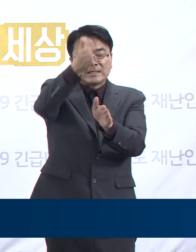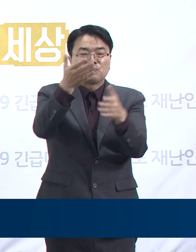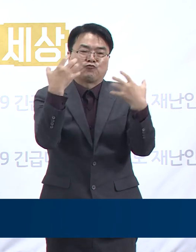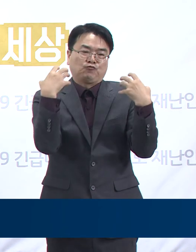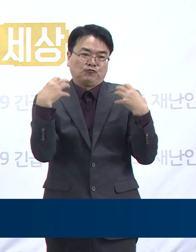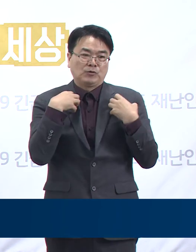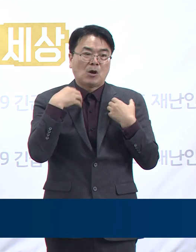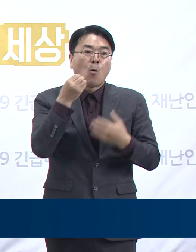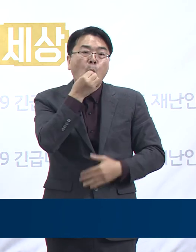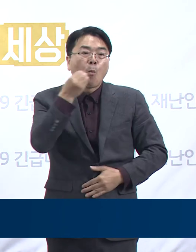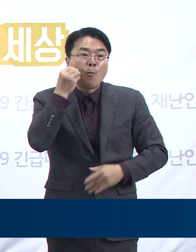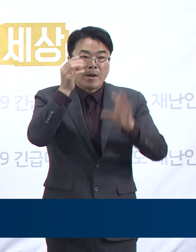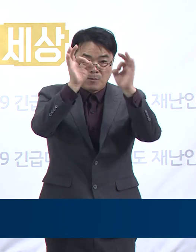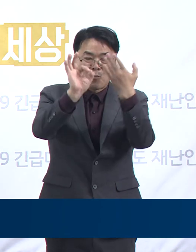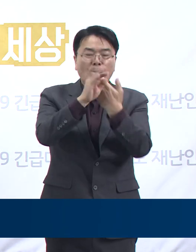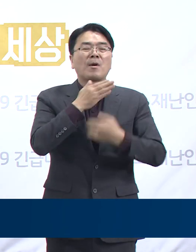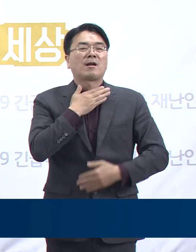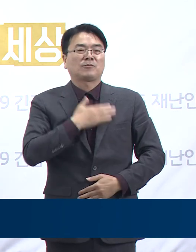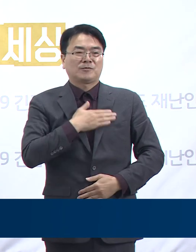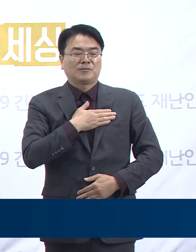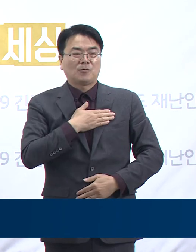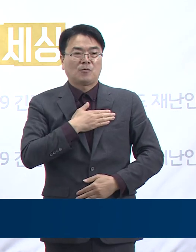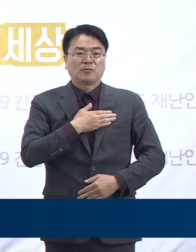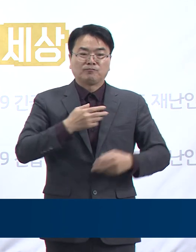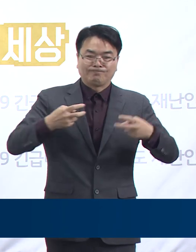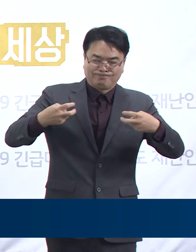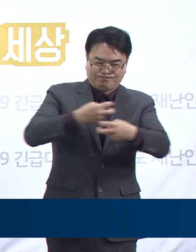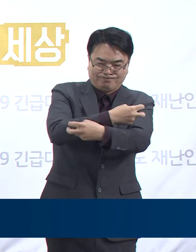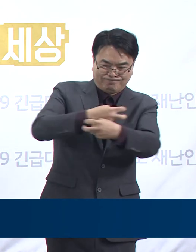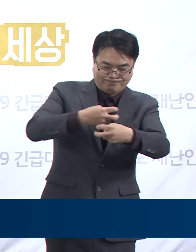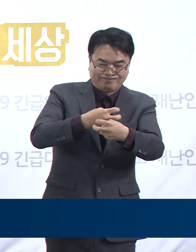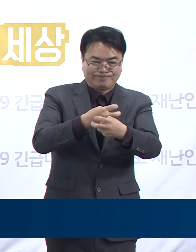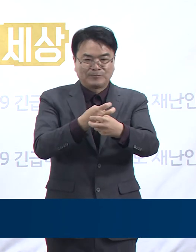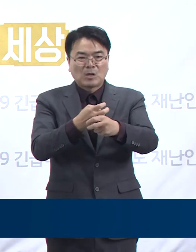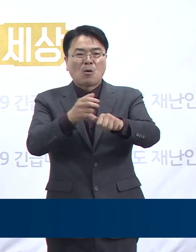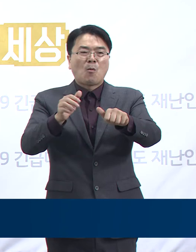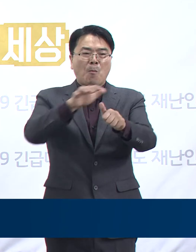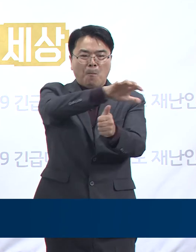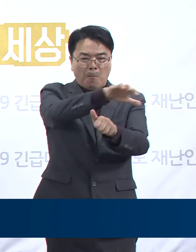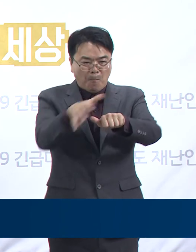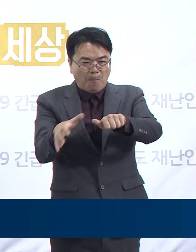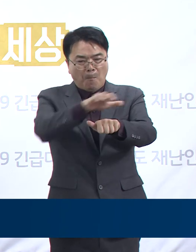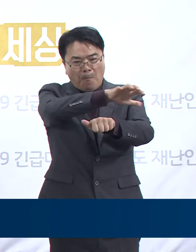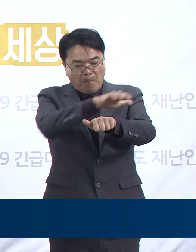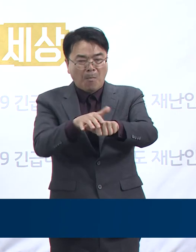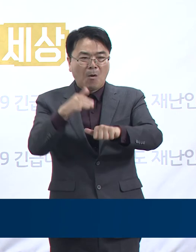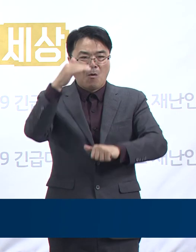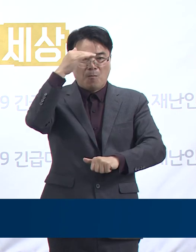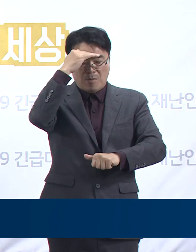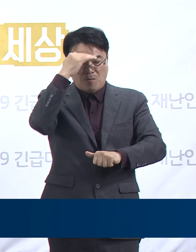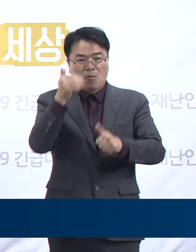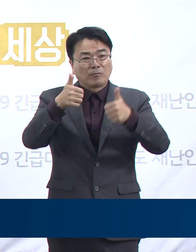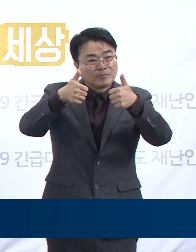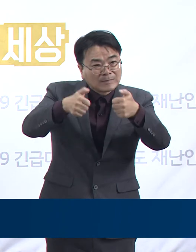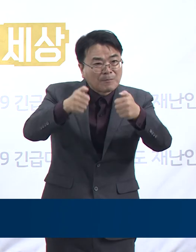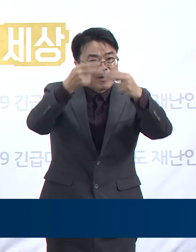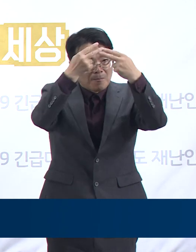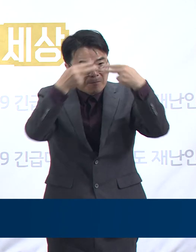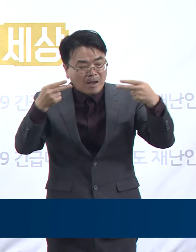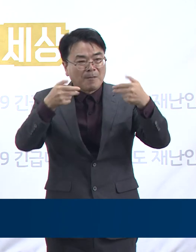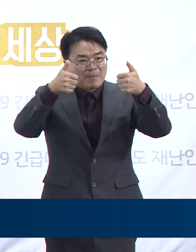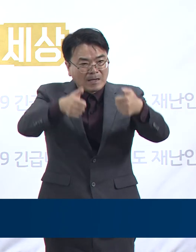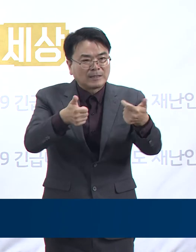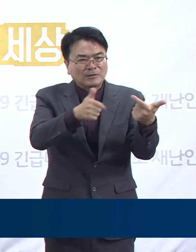바랍니다. 대중교통, 성묘 및 봉안시설 등의 고위험시설의 방역도 강화할